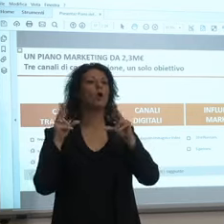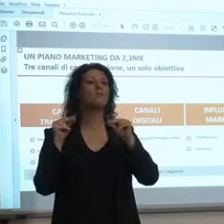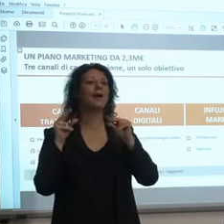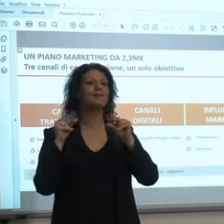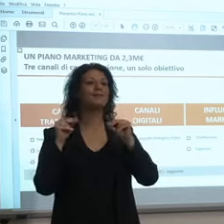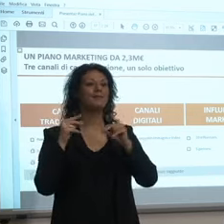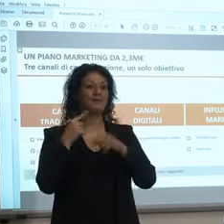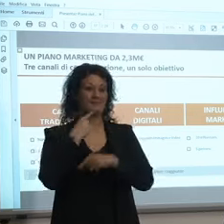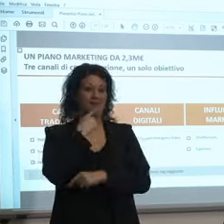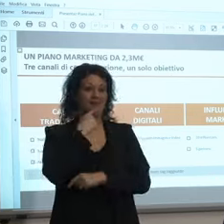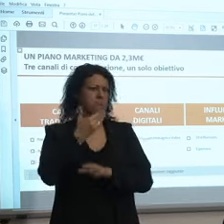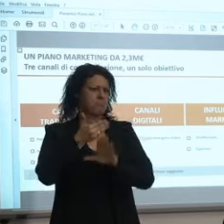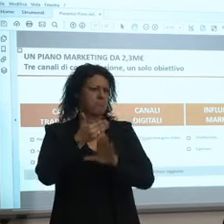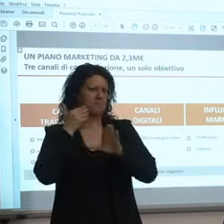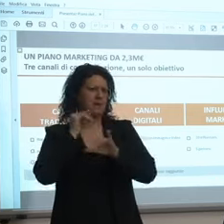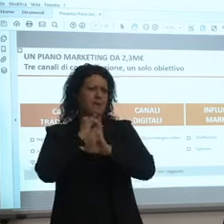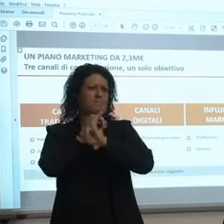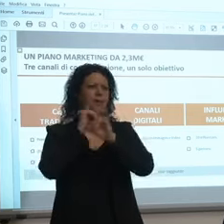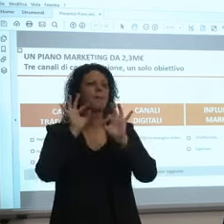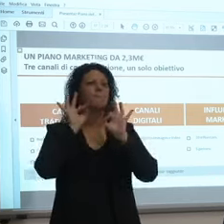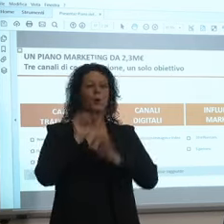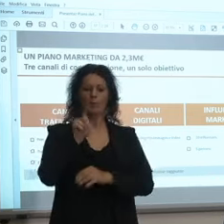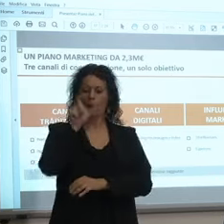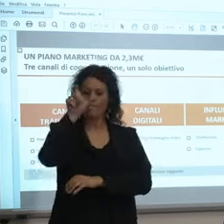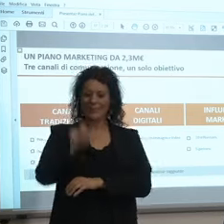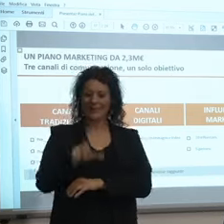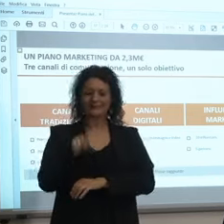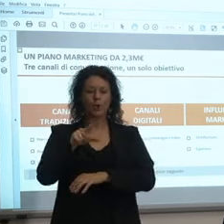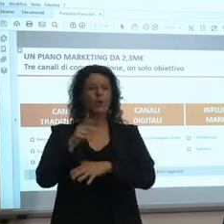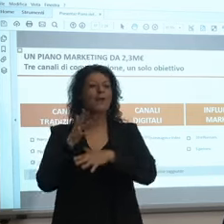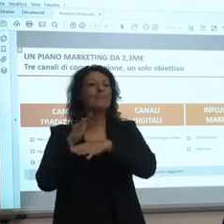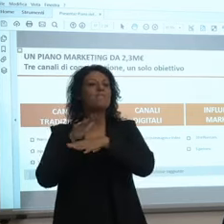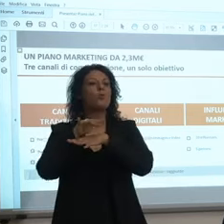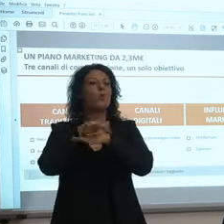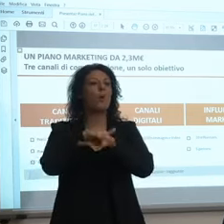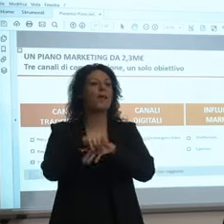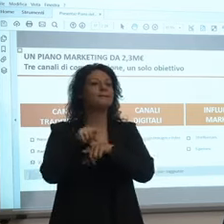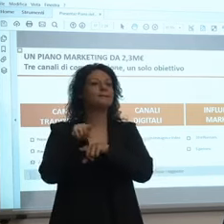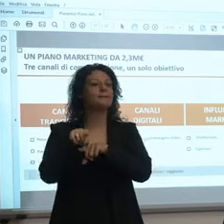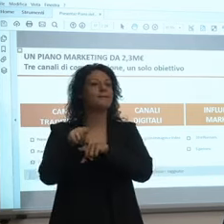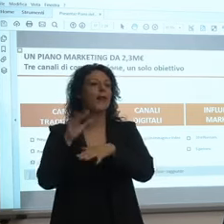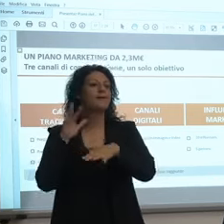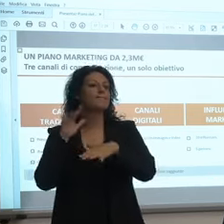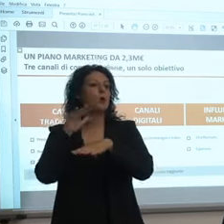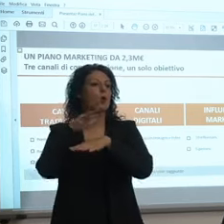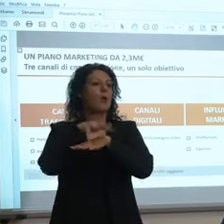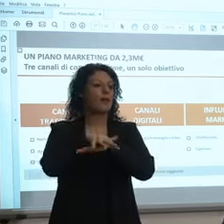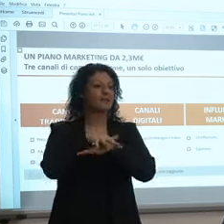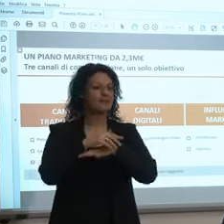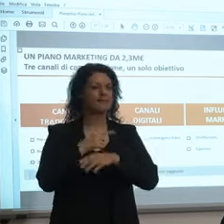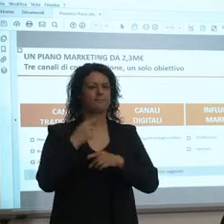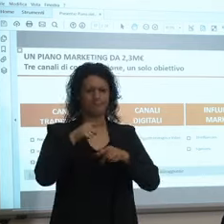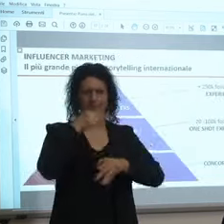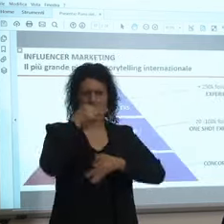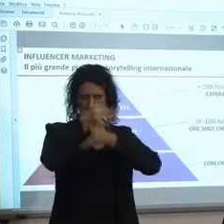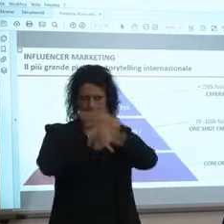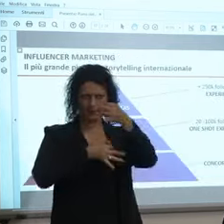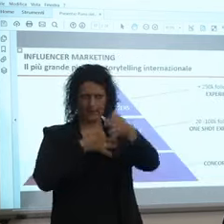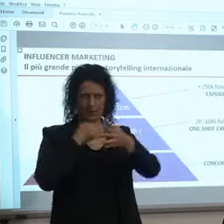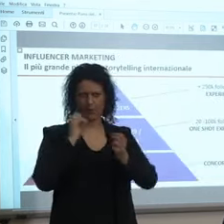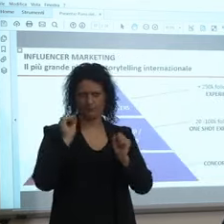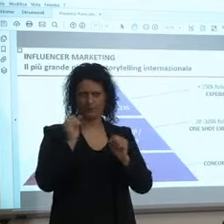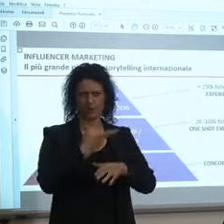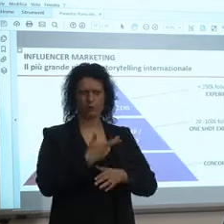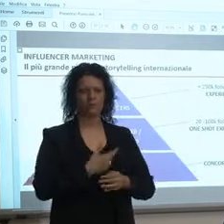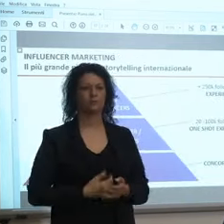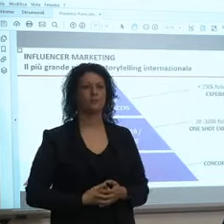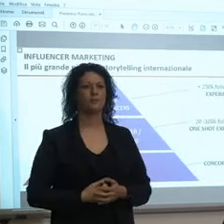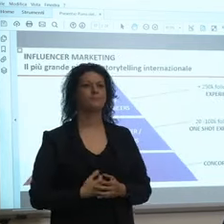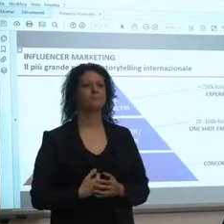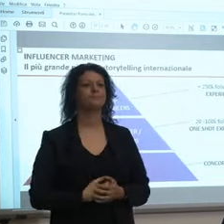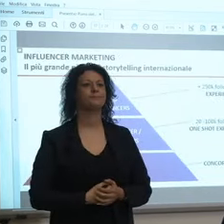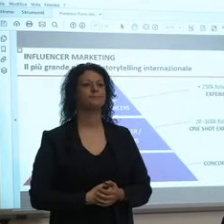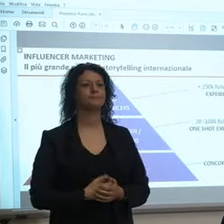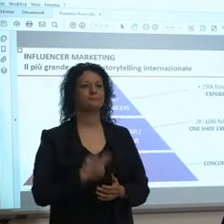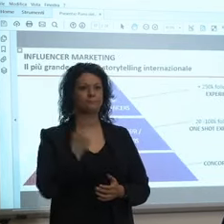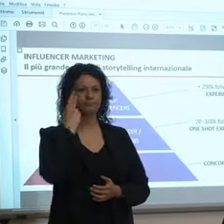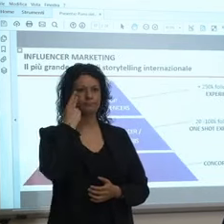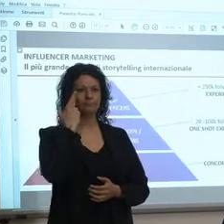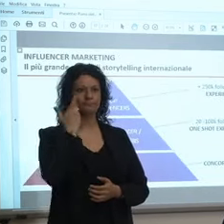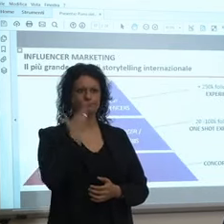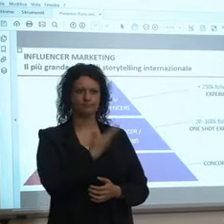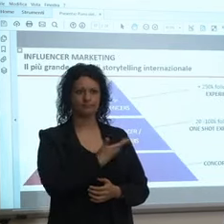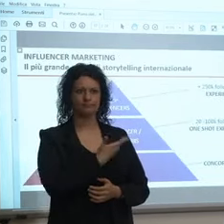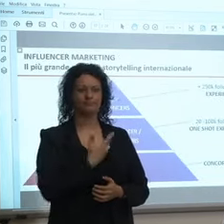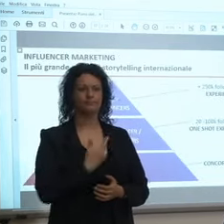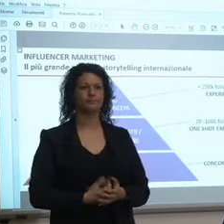è gli influencer marketing e qui adesso ve lo vado ad illustrare velocemente vedete questa